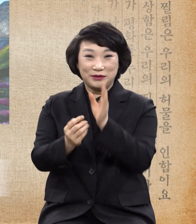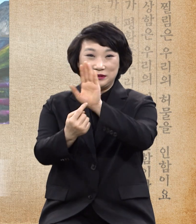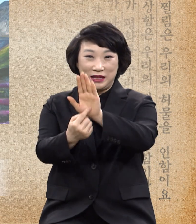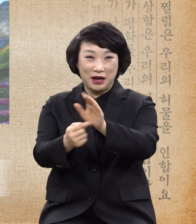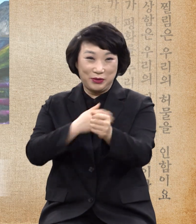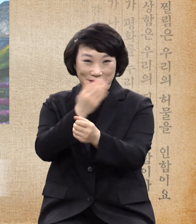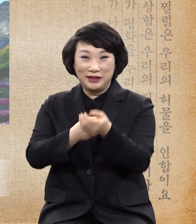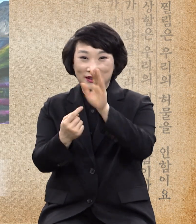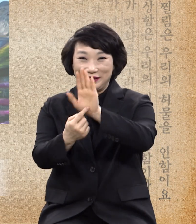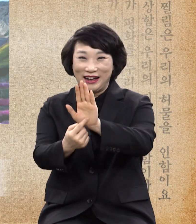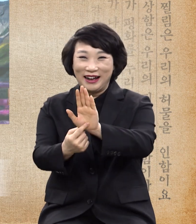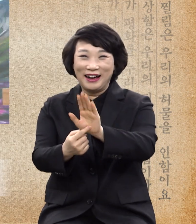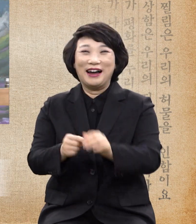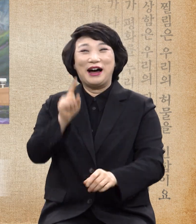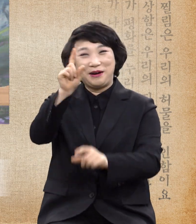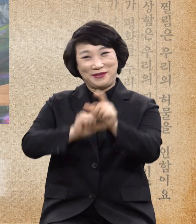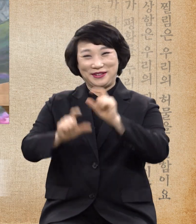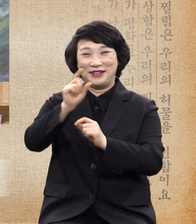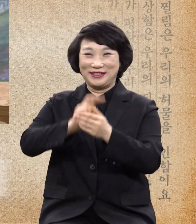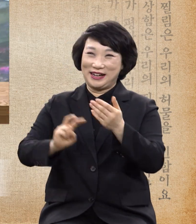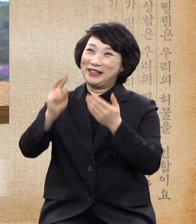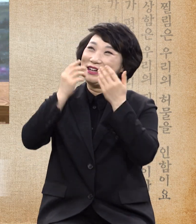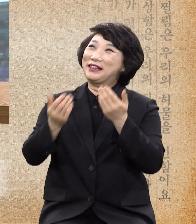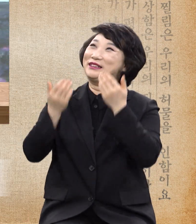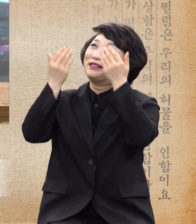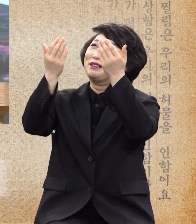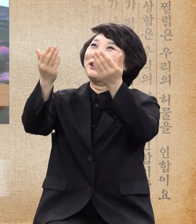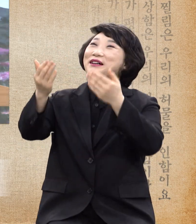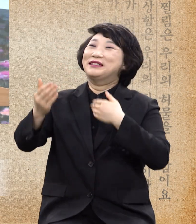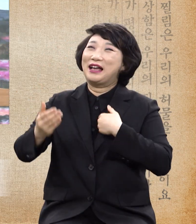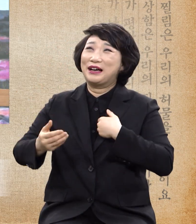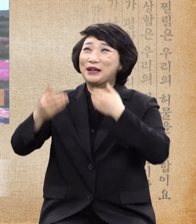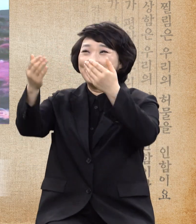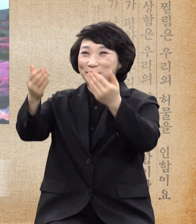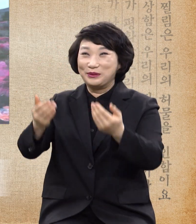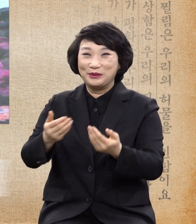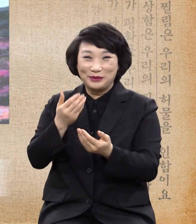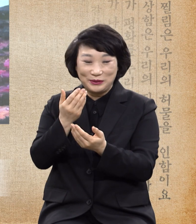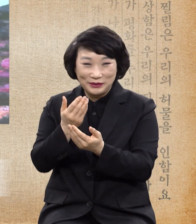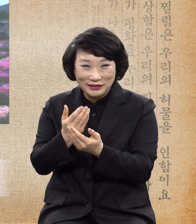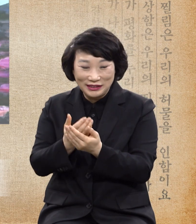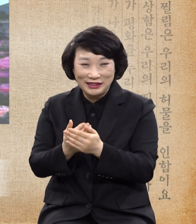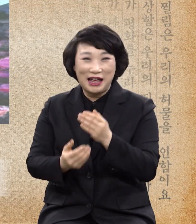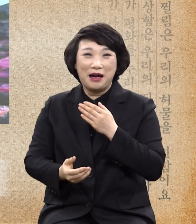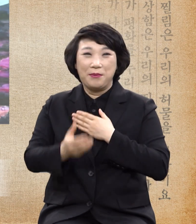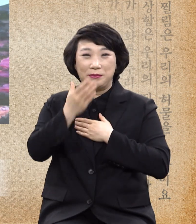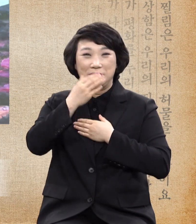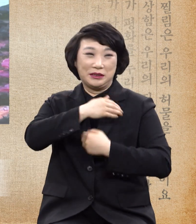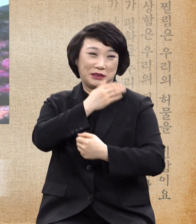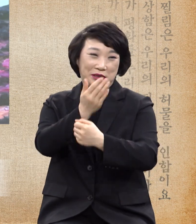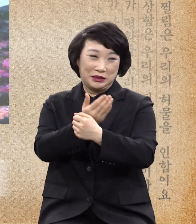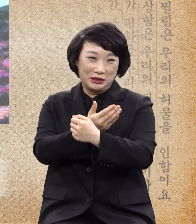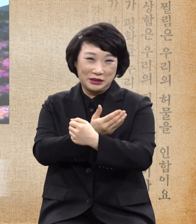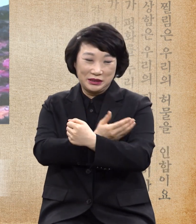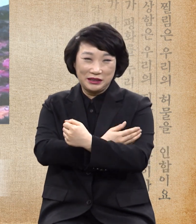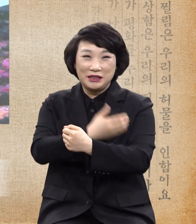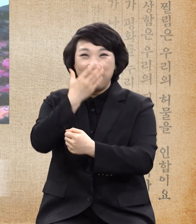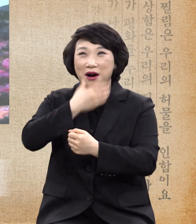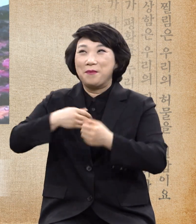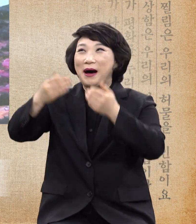주소서 내가 능력